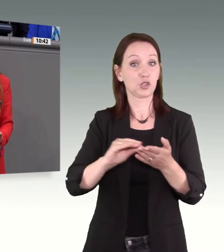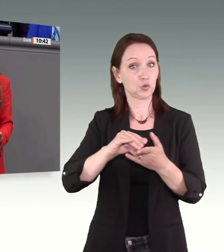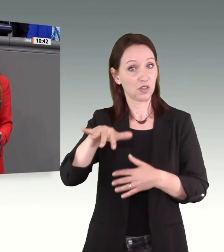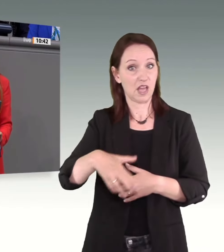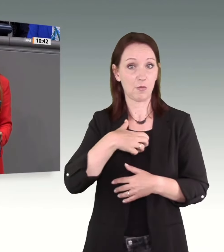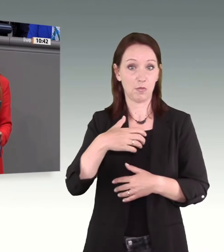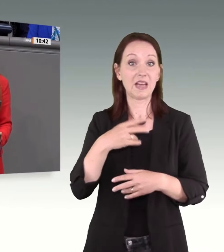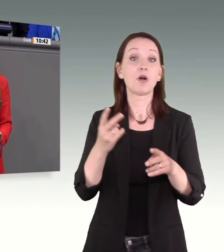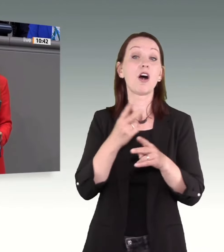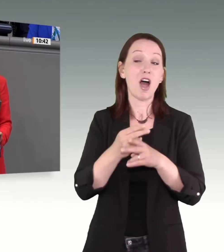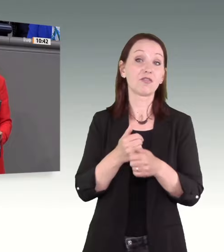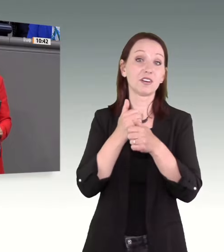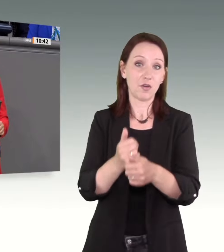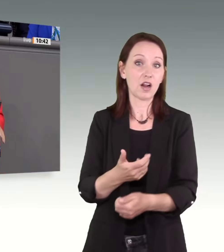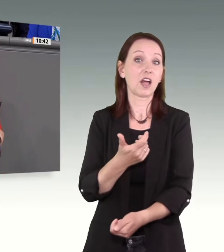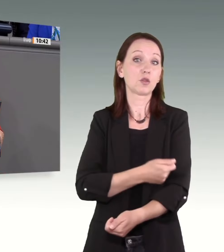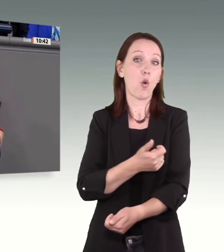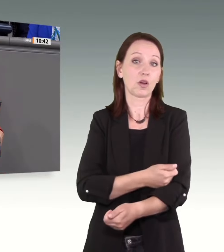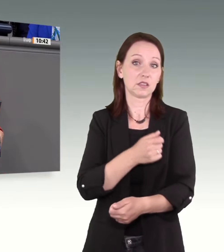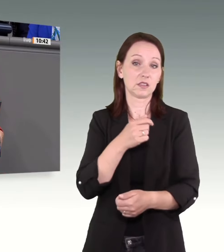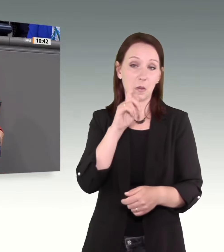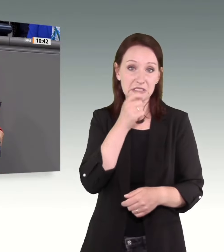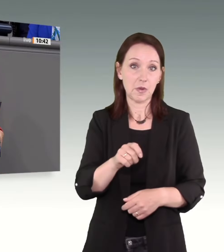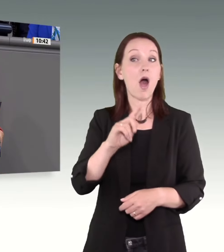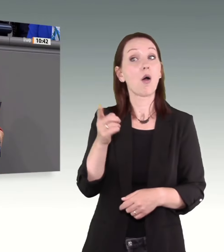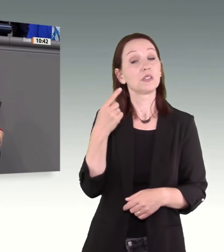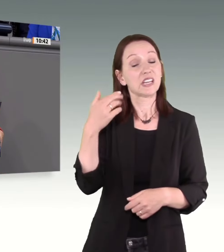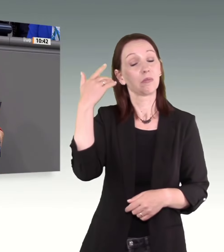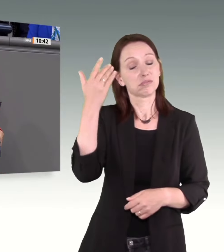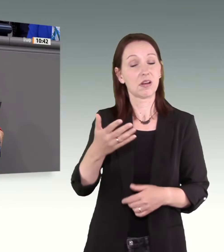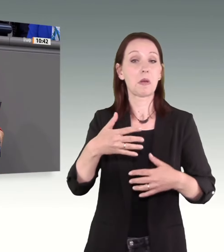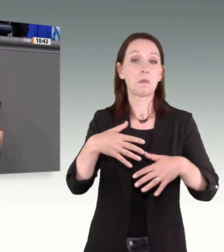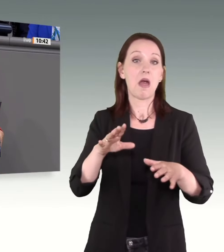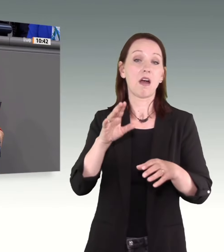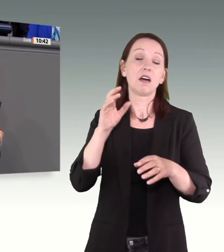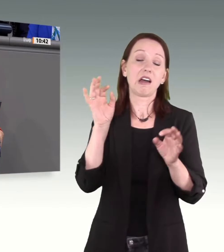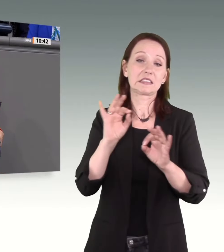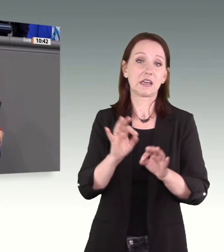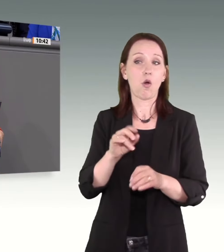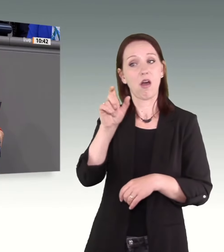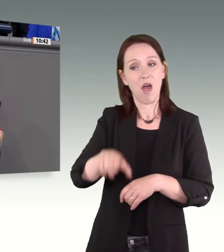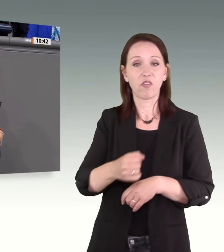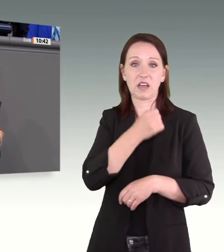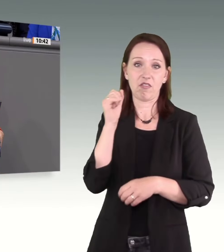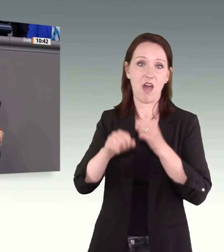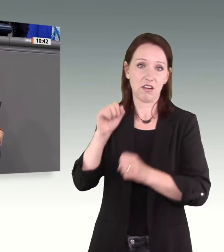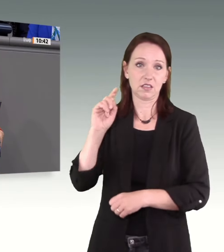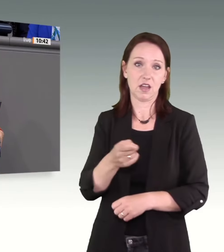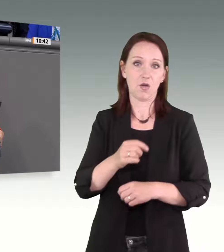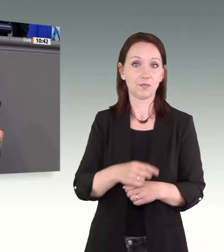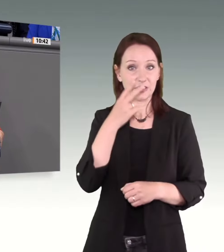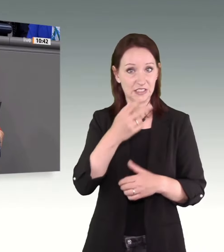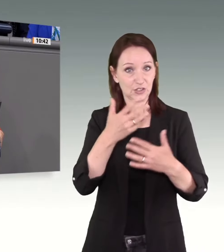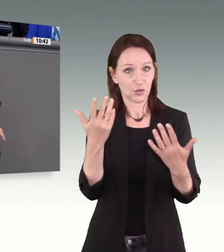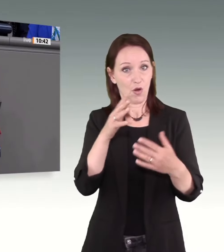zum Drogenmissbrauch und werden häufig selbst Opfer von Gewalt. Diese negativen Auswirkungen von miterlebter Gewalt auf die Entwicklung von Kindern und